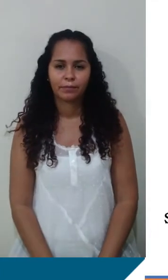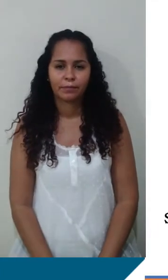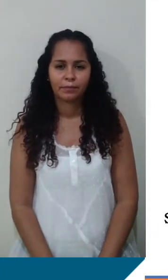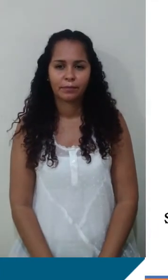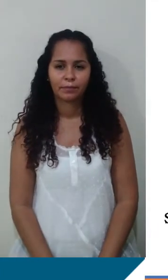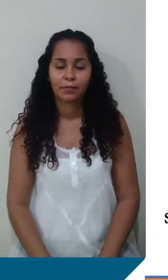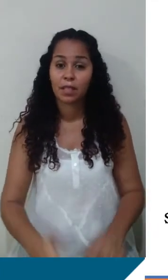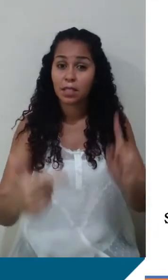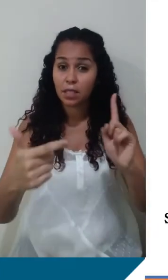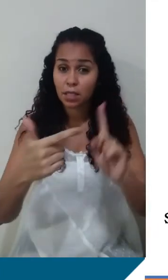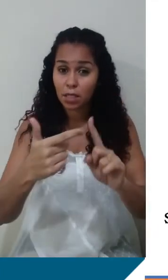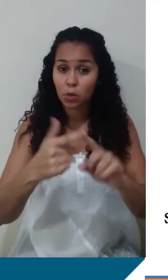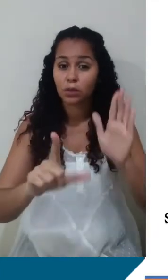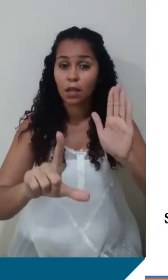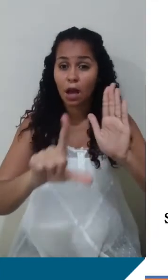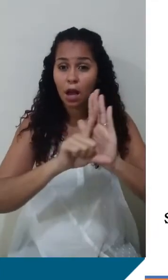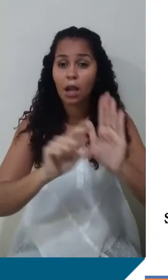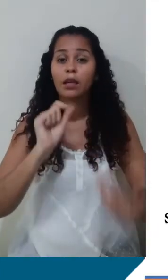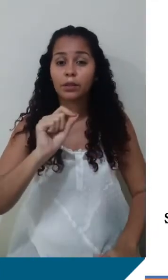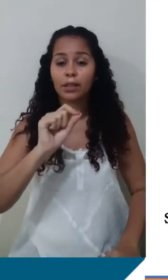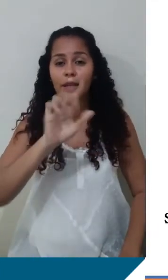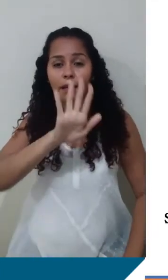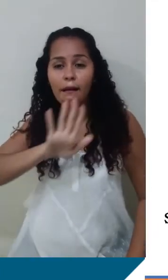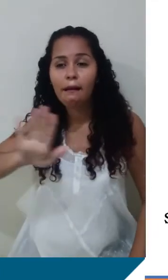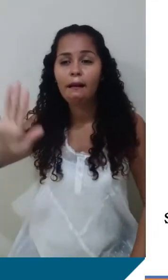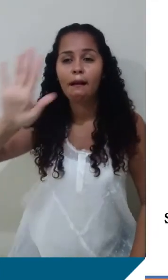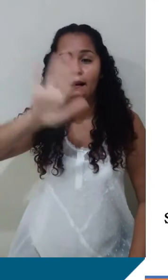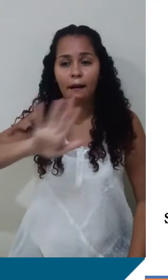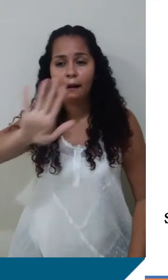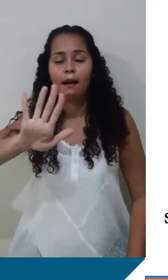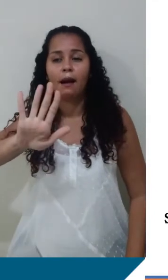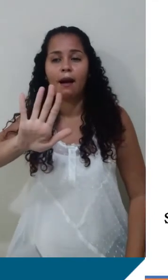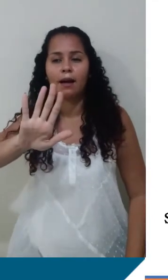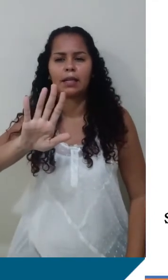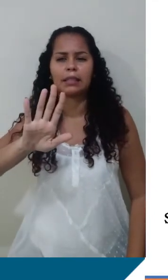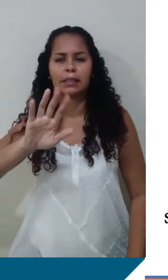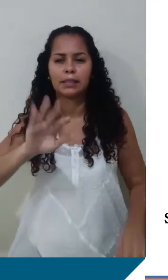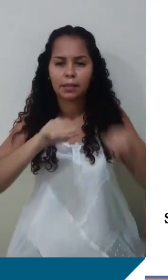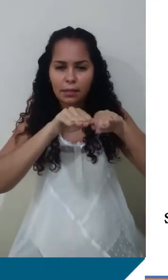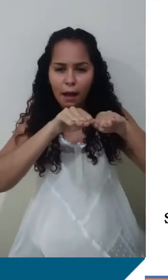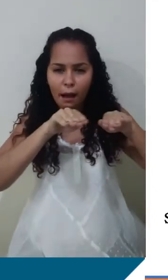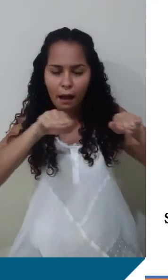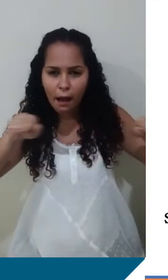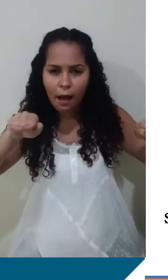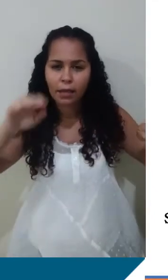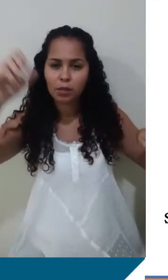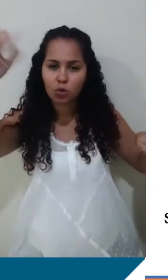Segunda lei de Kepler. Lei das áreas. Áreas varridas pela reta que liga o Sol. Os planetas são